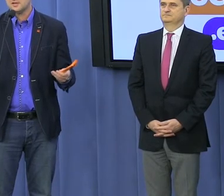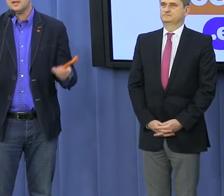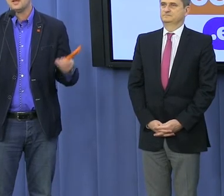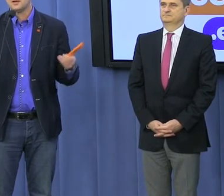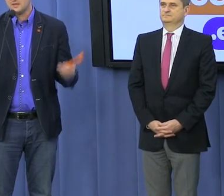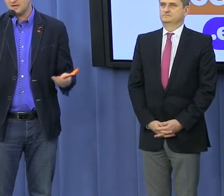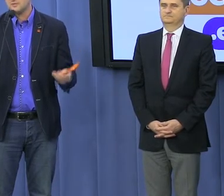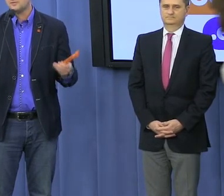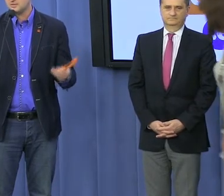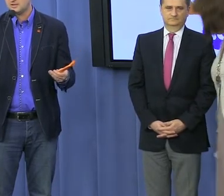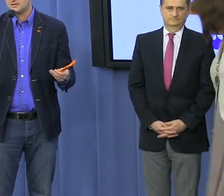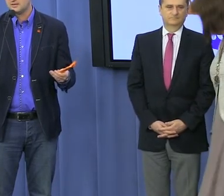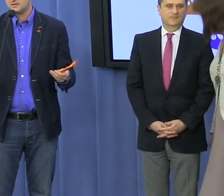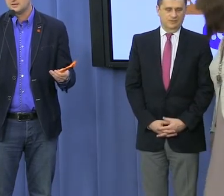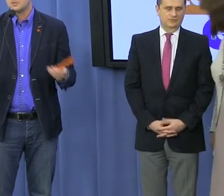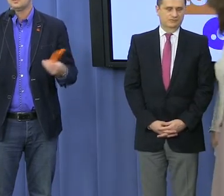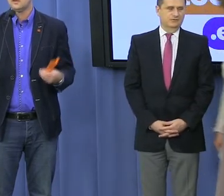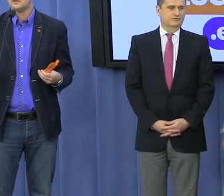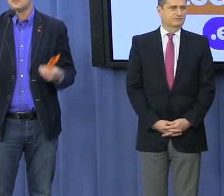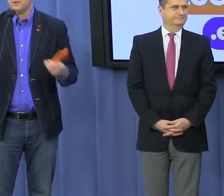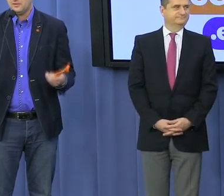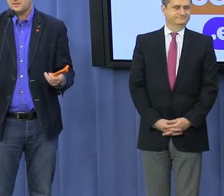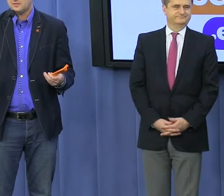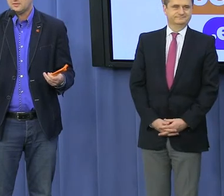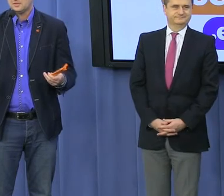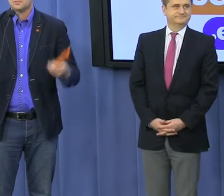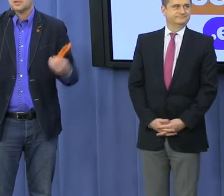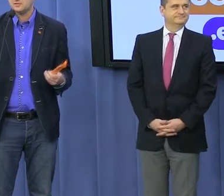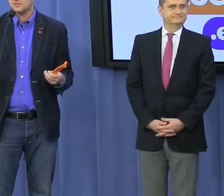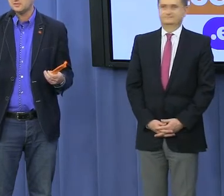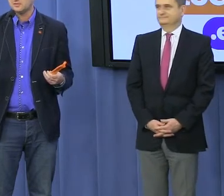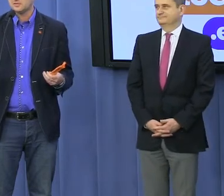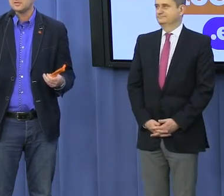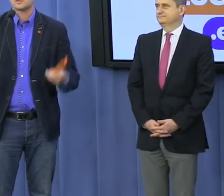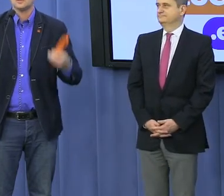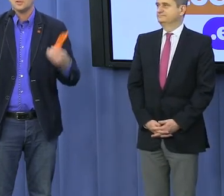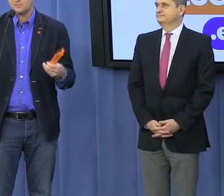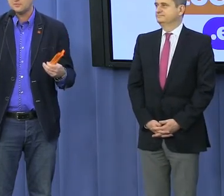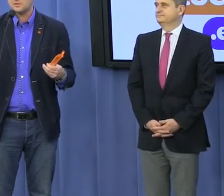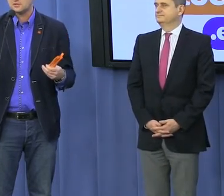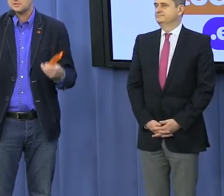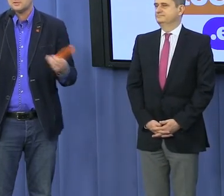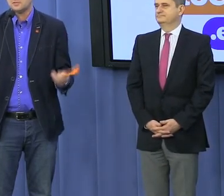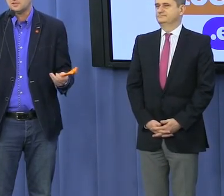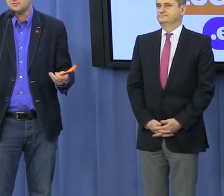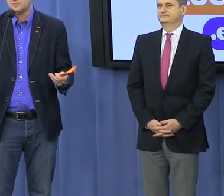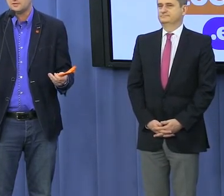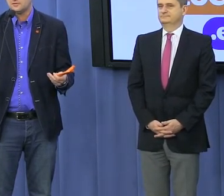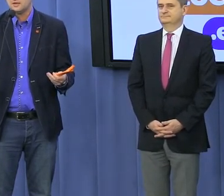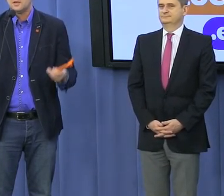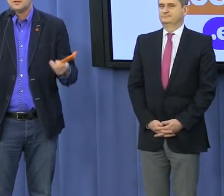ograniczenia handlu w niedzielę. Czy to jest propracownicze, czy przeciwpracownicze? Czy to jest prowolnościowe, czy